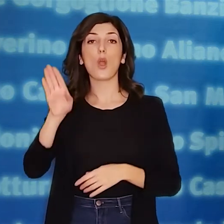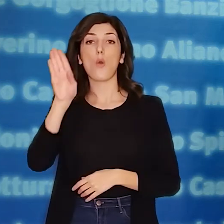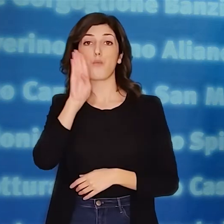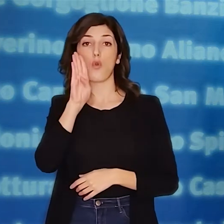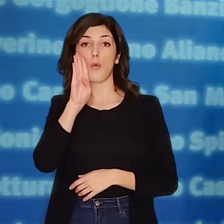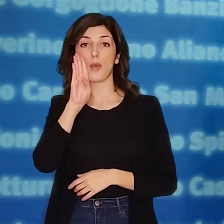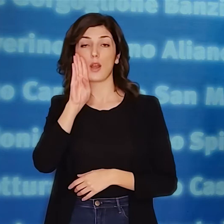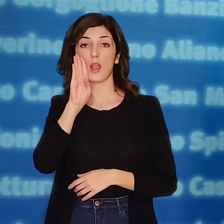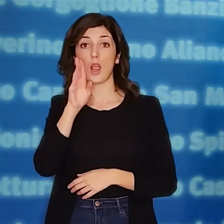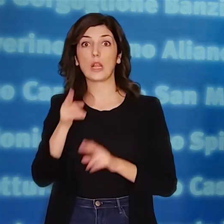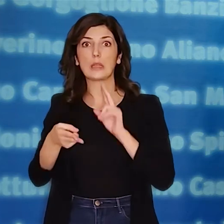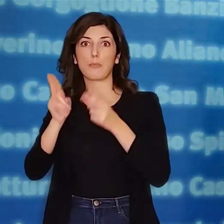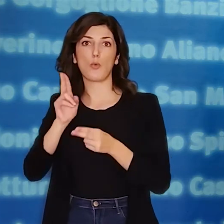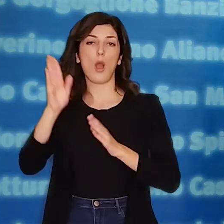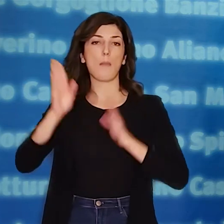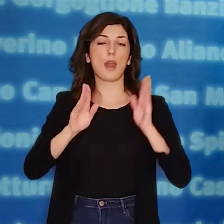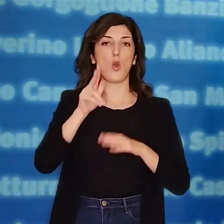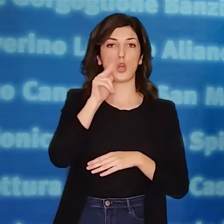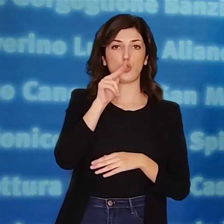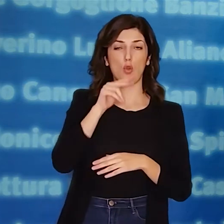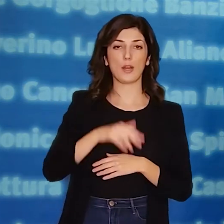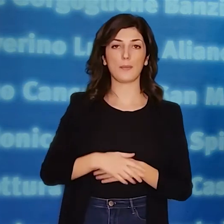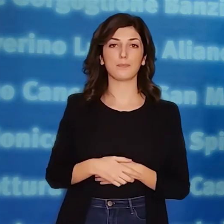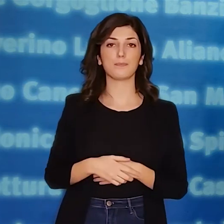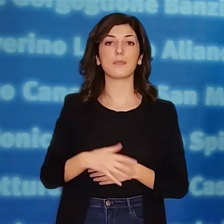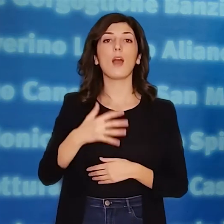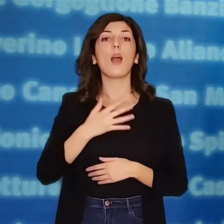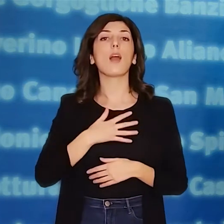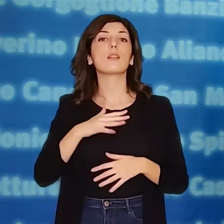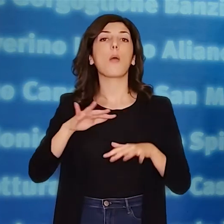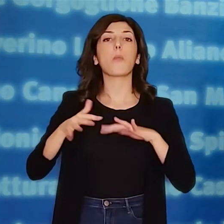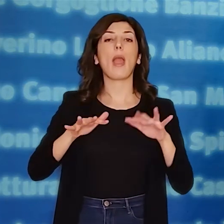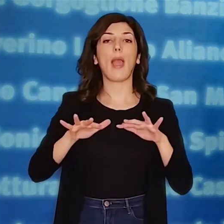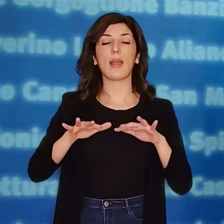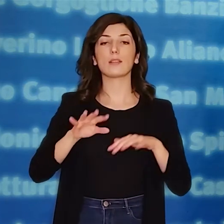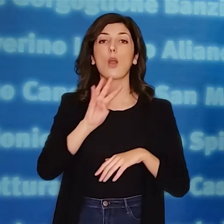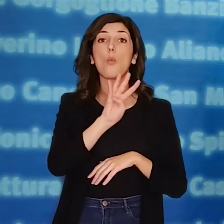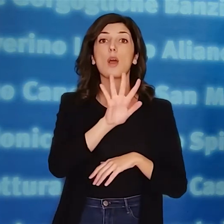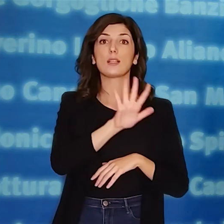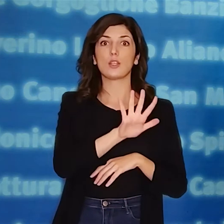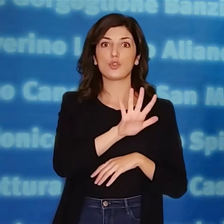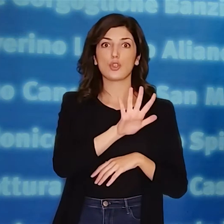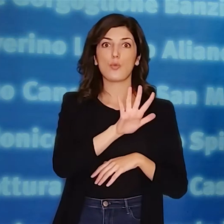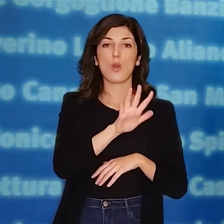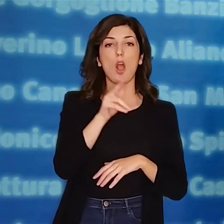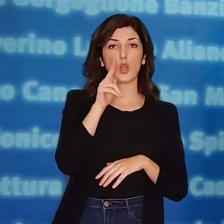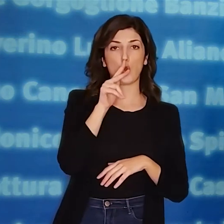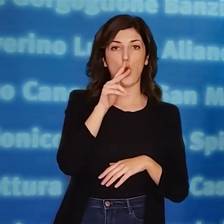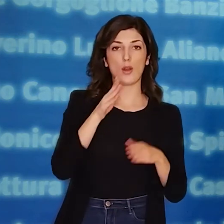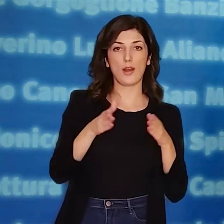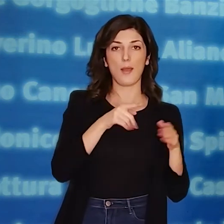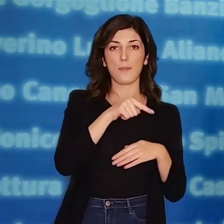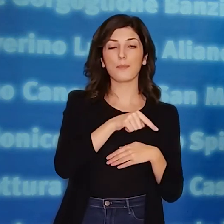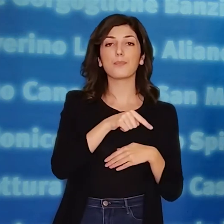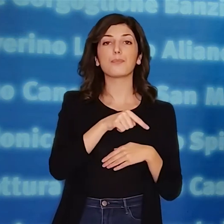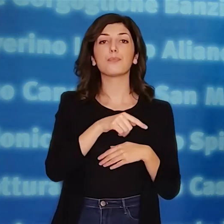regiera prevalenza i soggetti di sesso maschile rispetto a quelli di sesso femminile, con un'età mediana di 45 anni per il